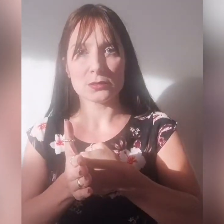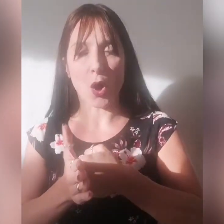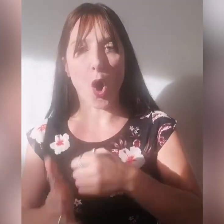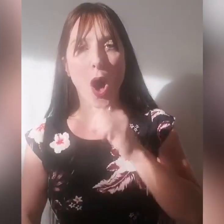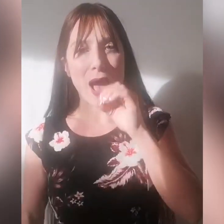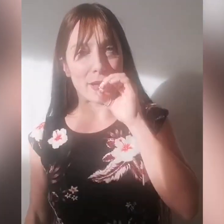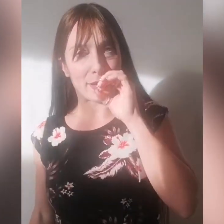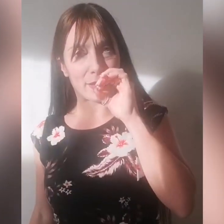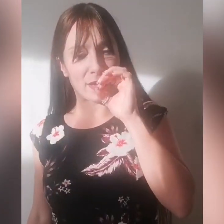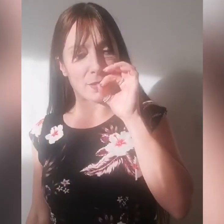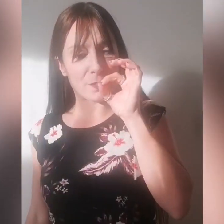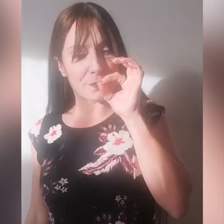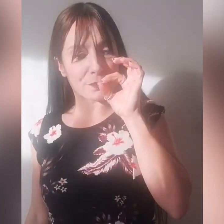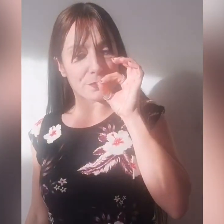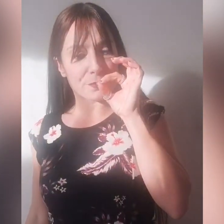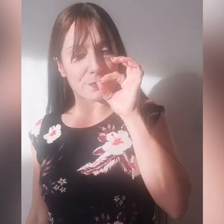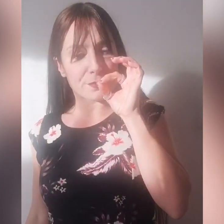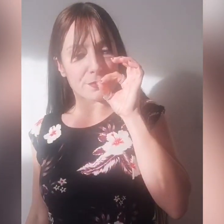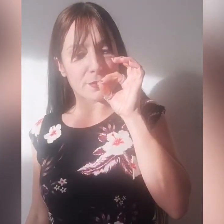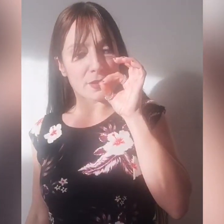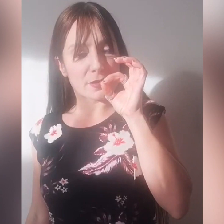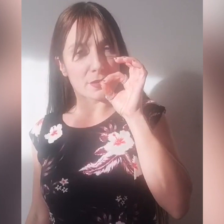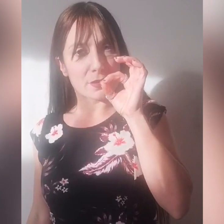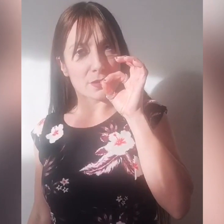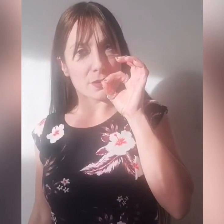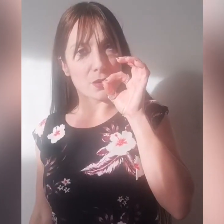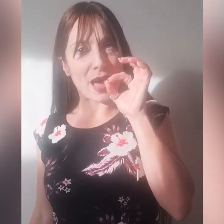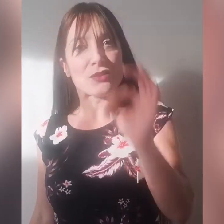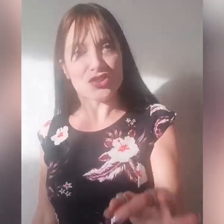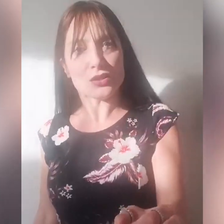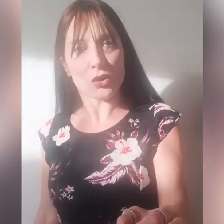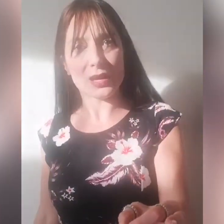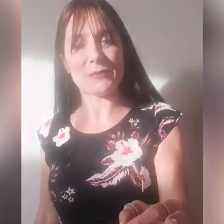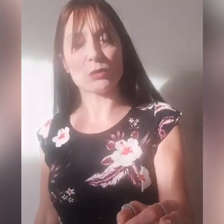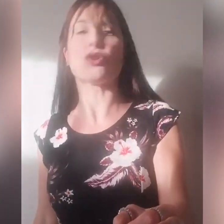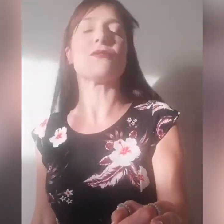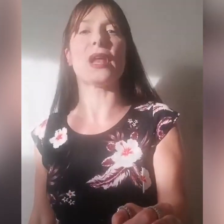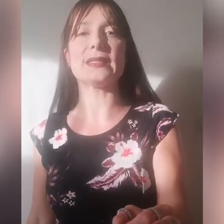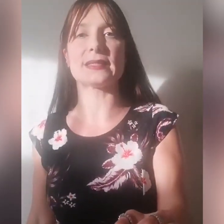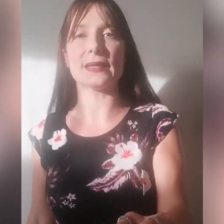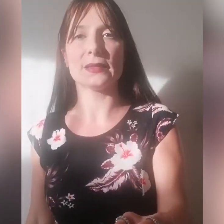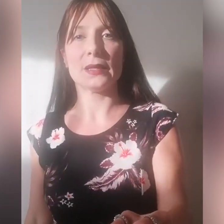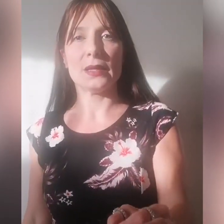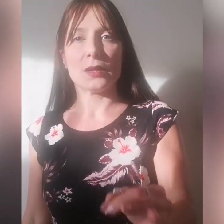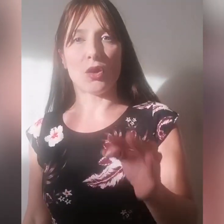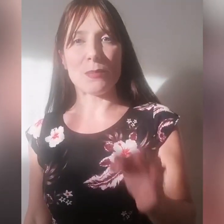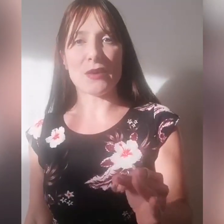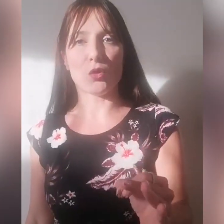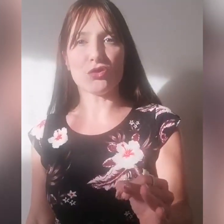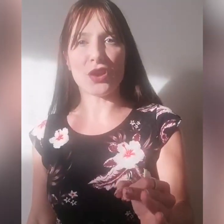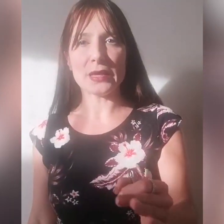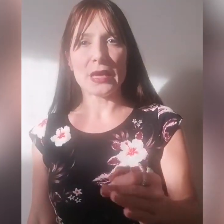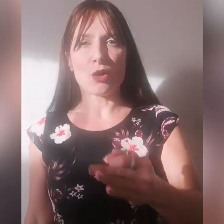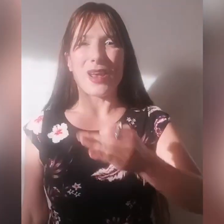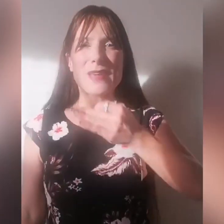Ho agito la mia autorevolezza con la mia voce, con la mia